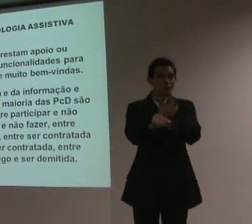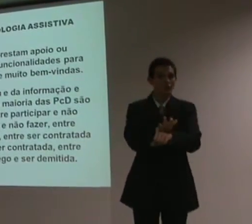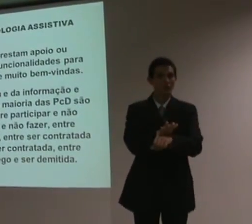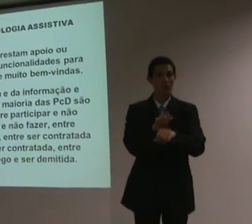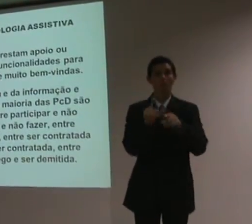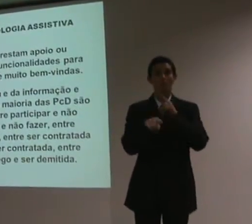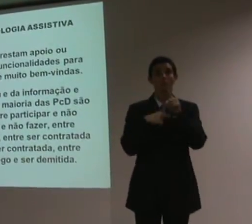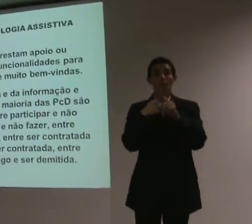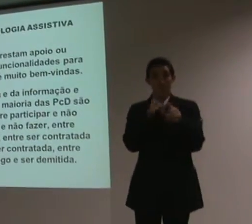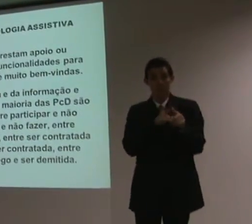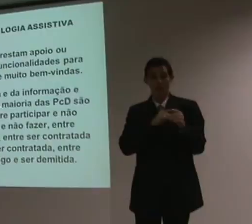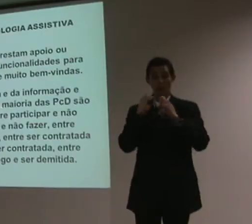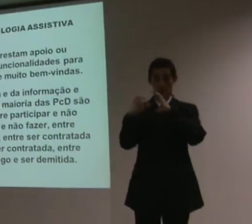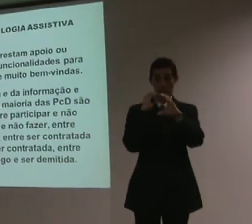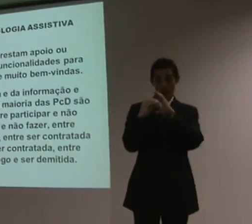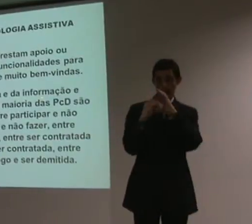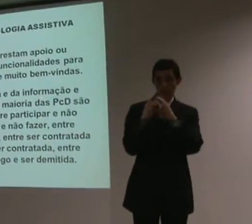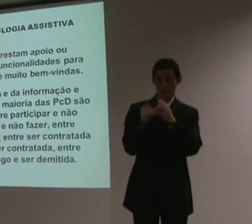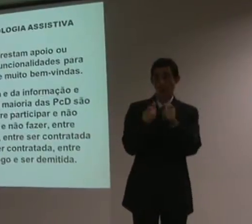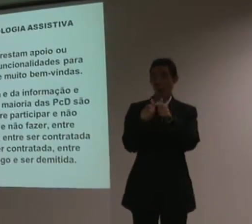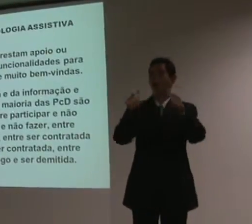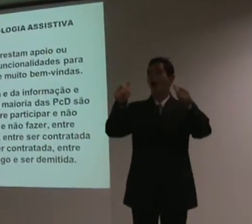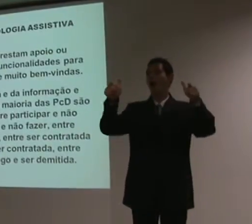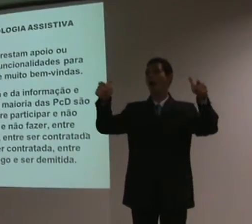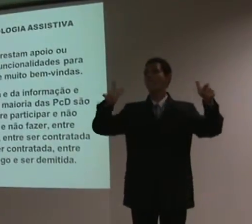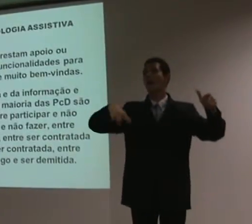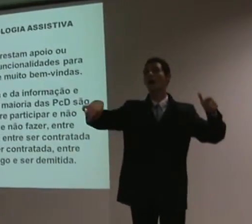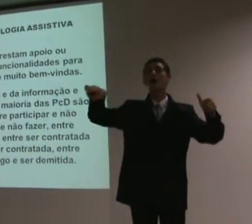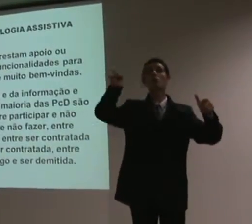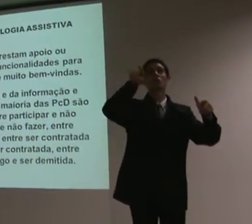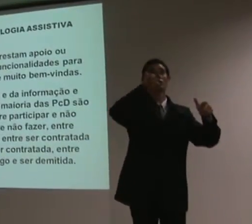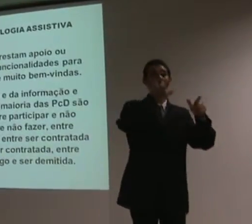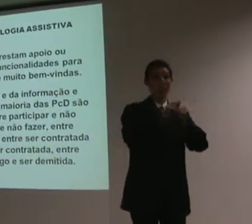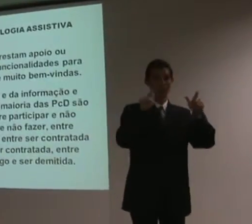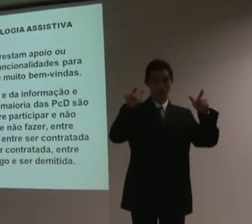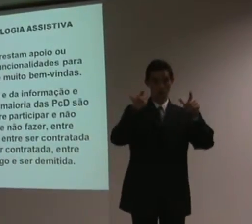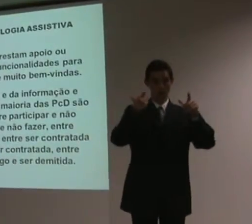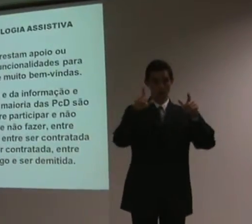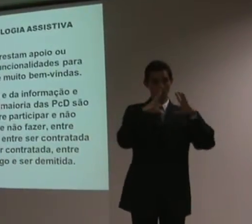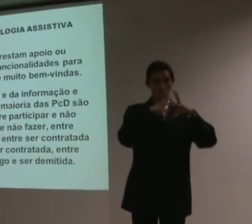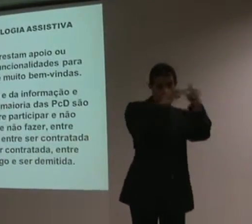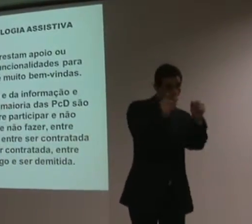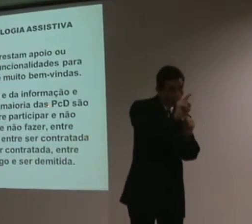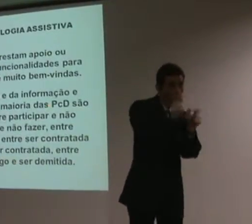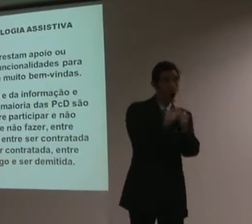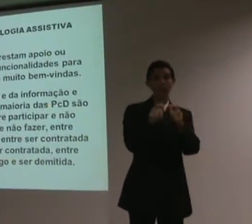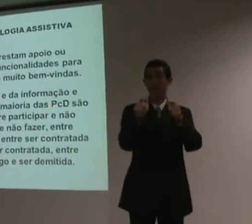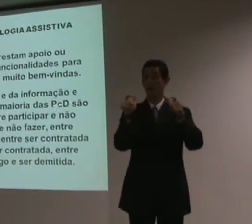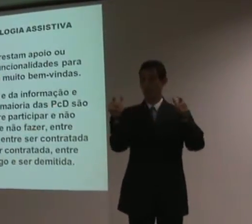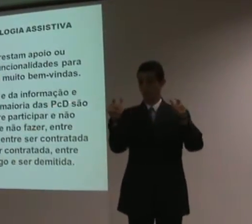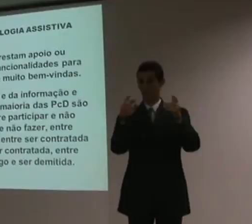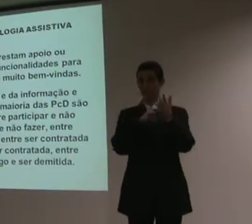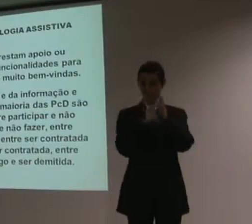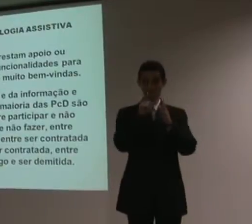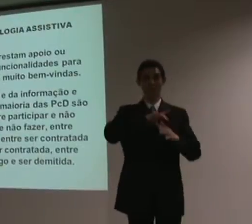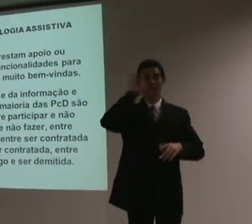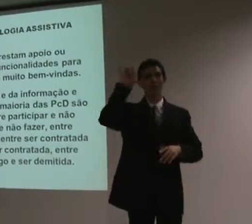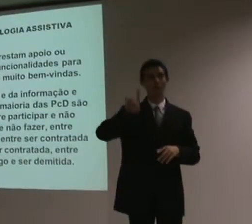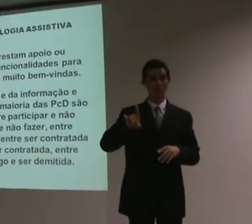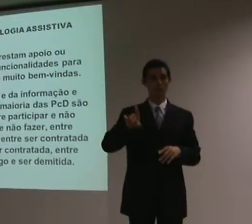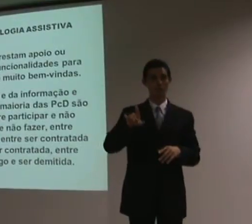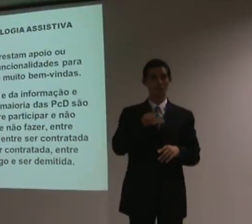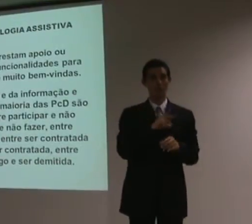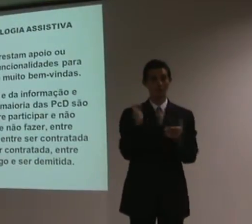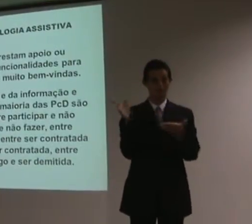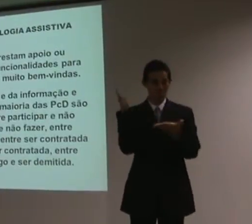e comunicação, na vida da maioria, porque, como eu já falei, não é de todas, tecnologias, na vida da maioria das pessoas com deficiência, são